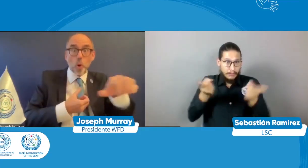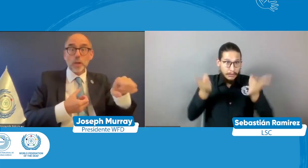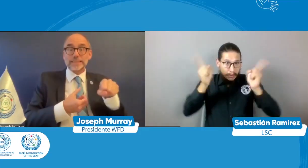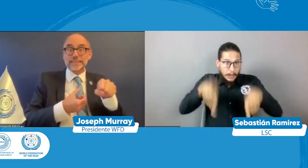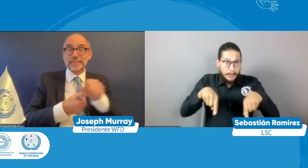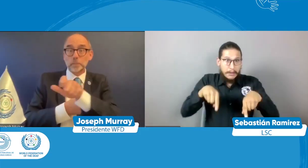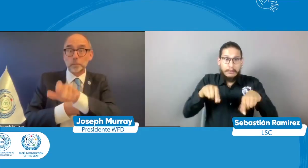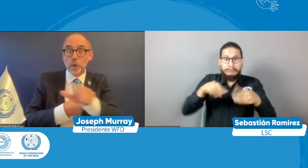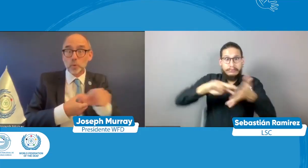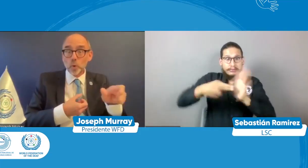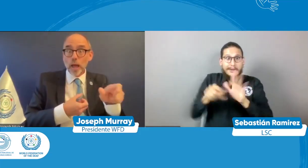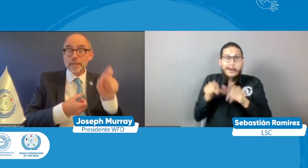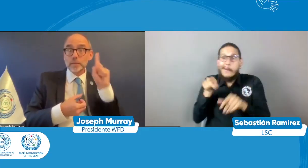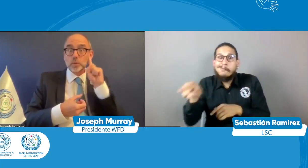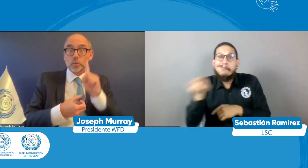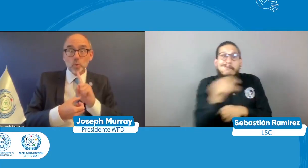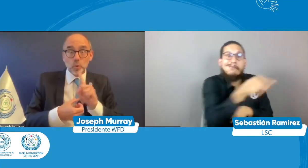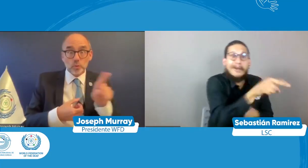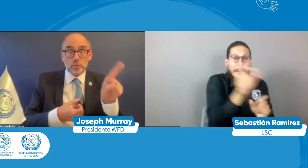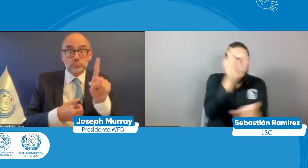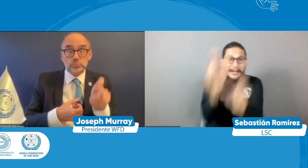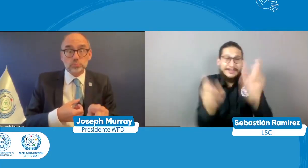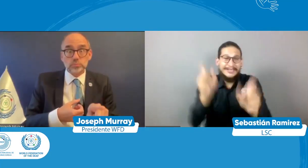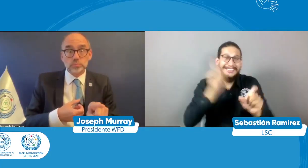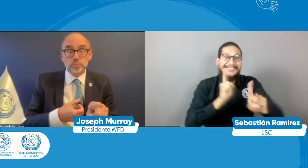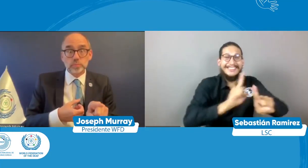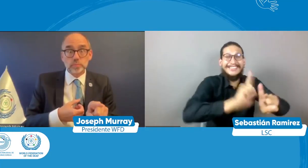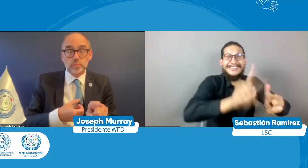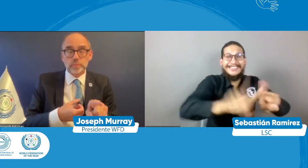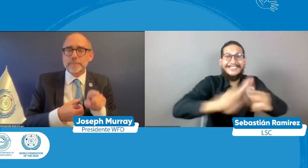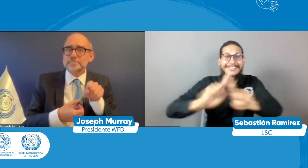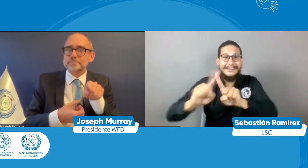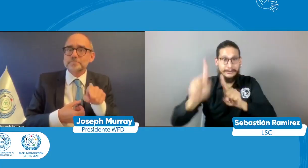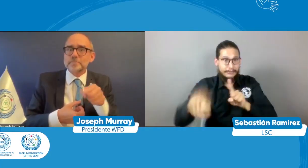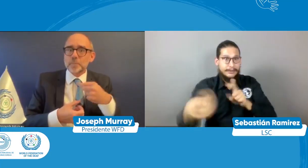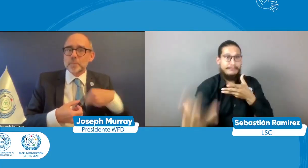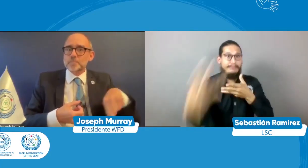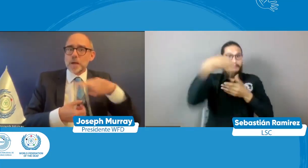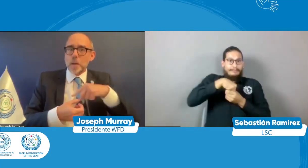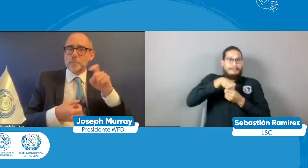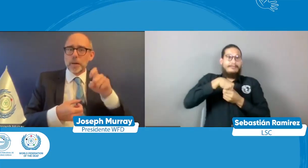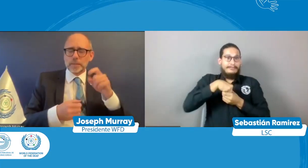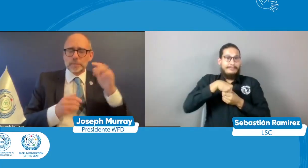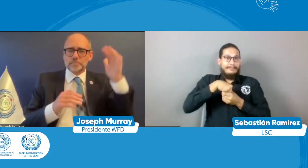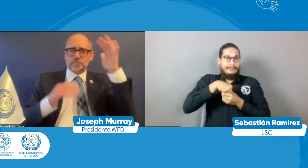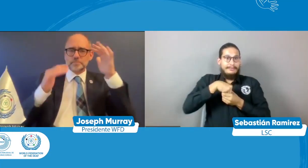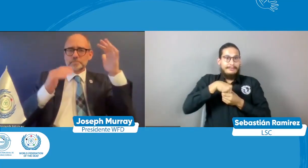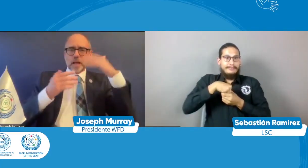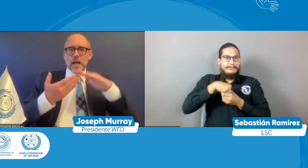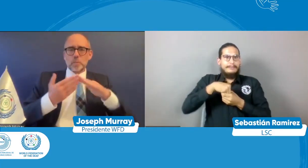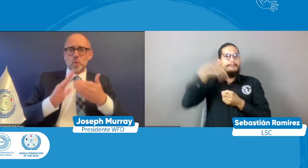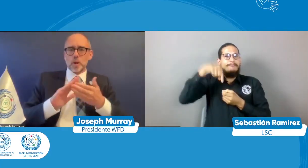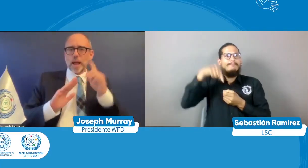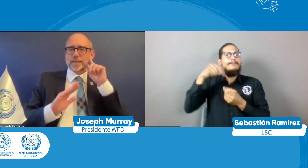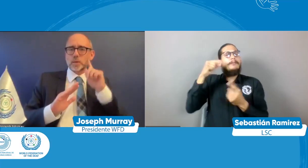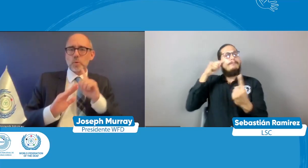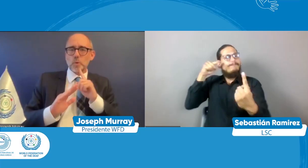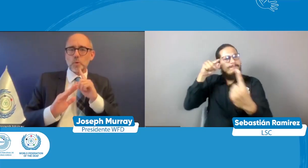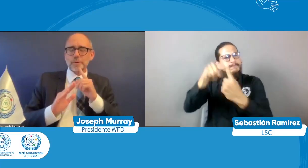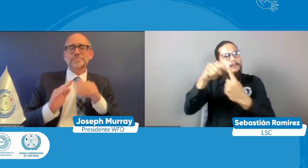claramente nosotros nos damos cuenta que existen estas clases de comunidades pero la pregunta allí sería ¿está realmente